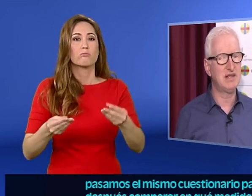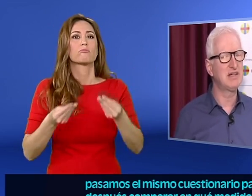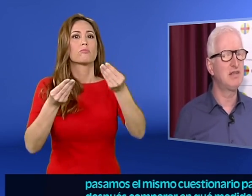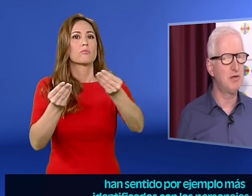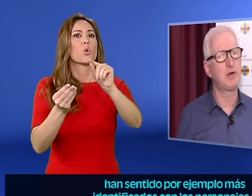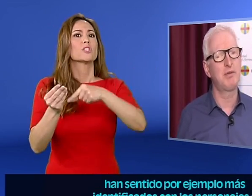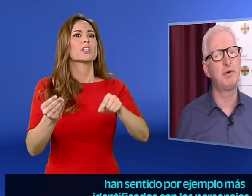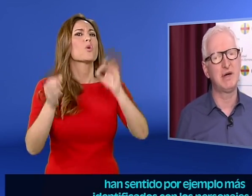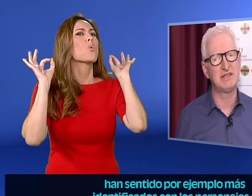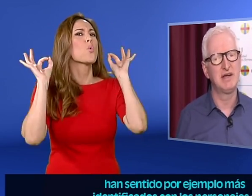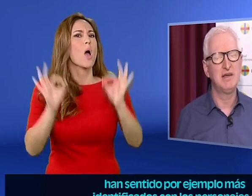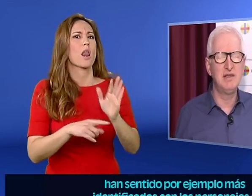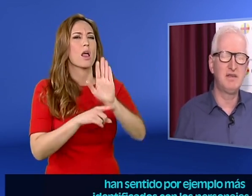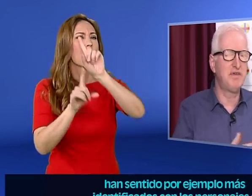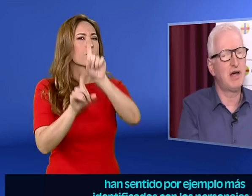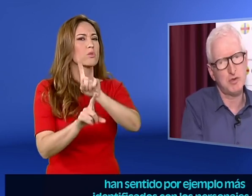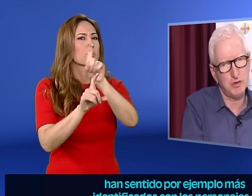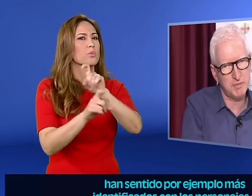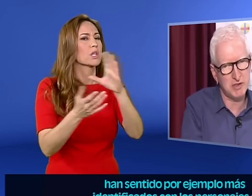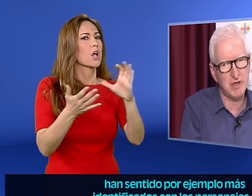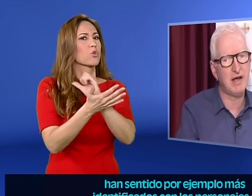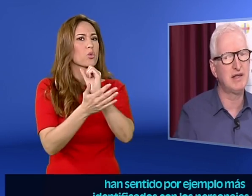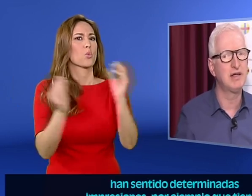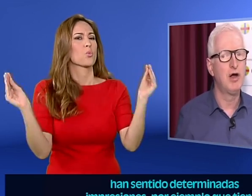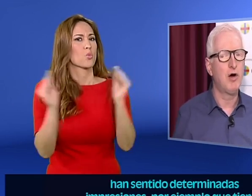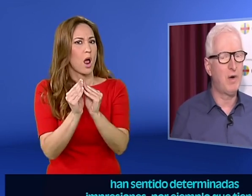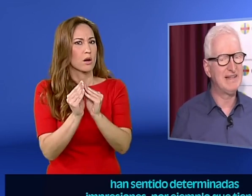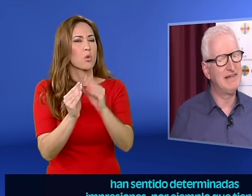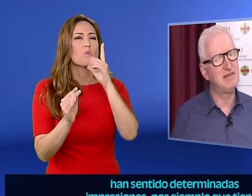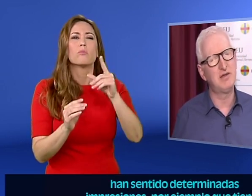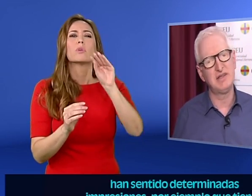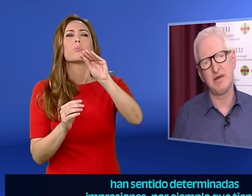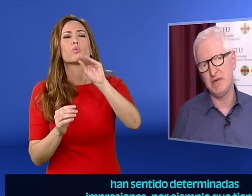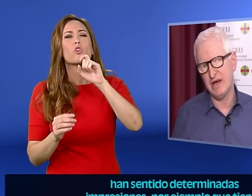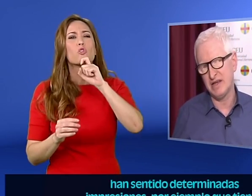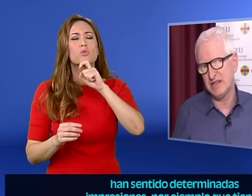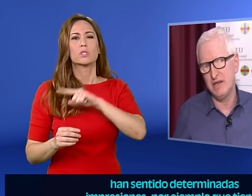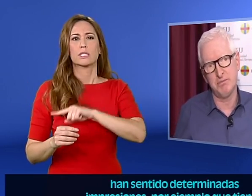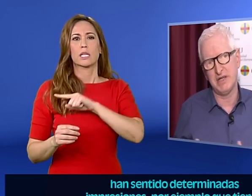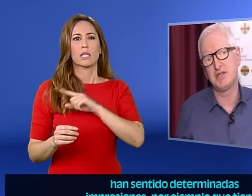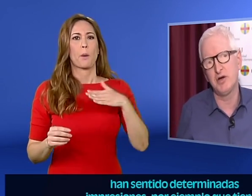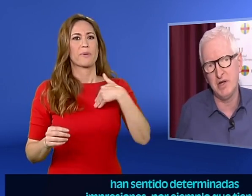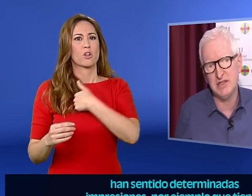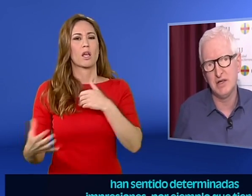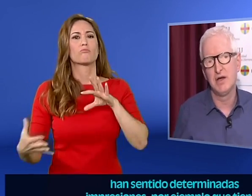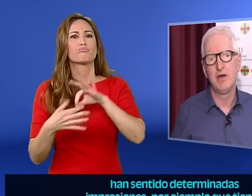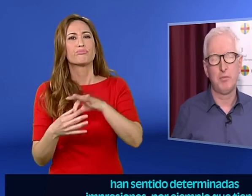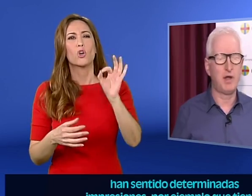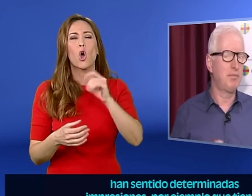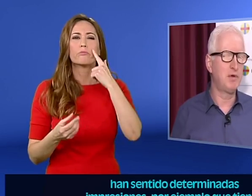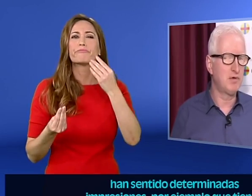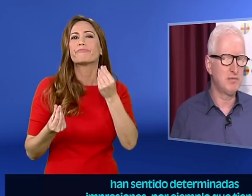qué medida se han sentido, por ejemplo, más identificados con los personajes o han sentido determinadas impresiones,